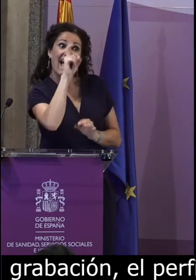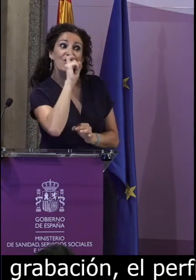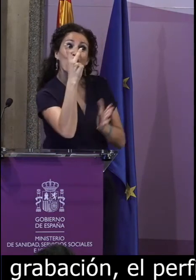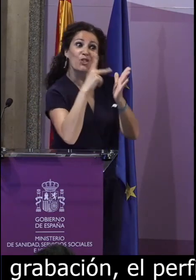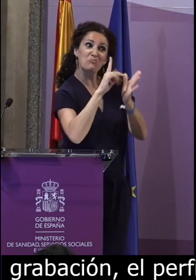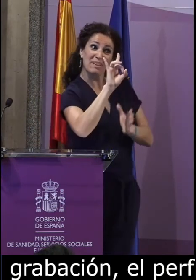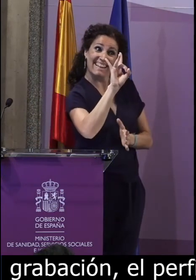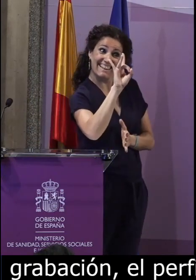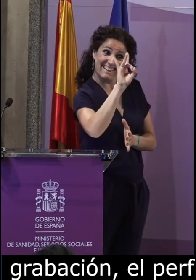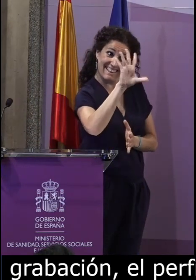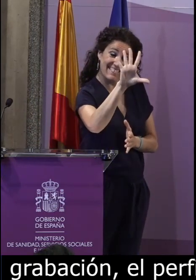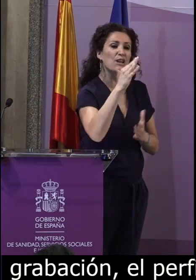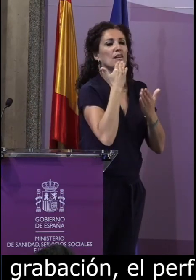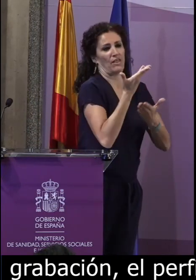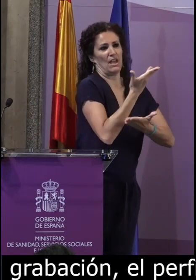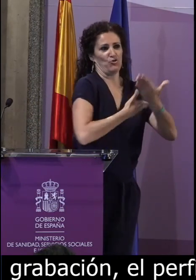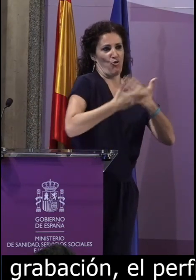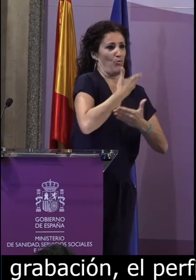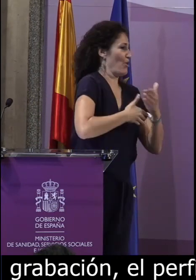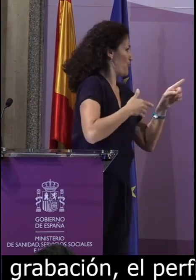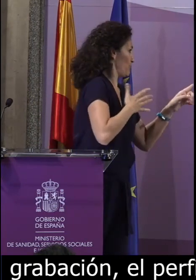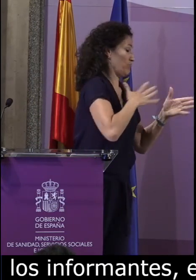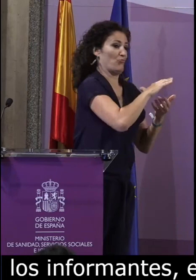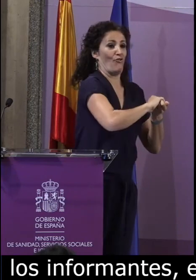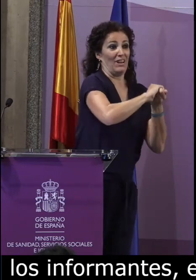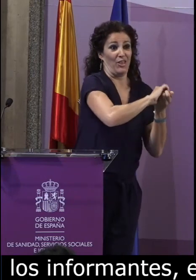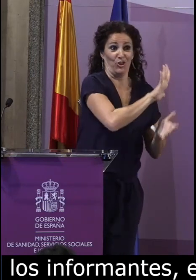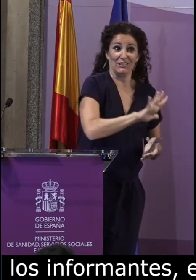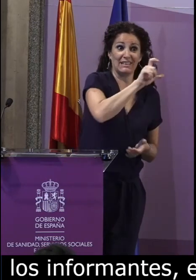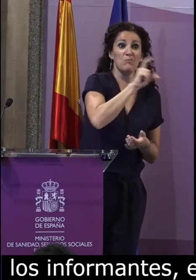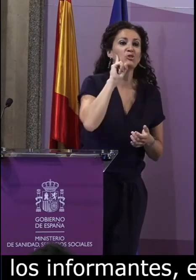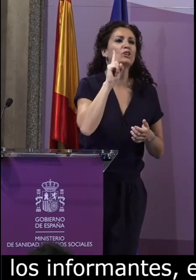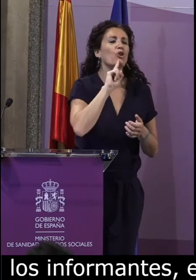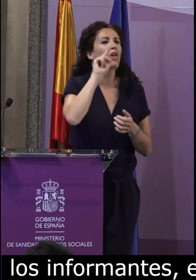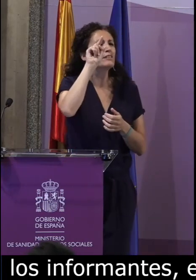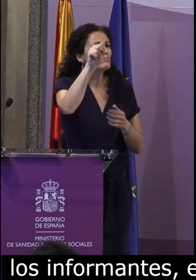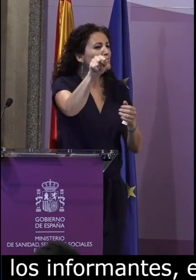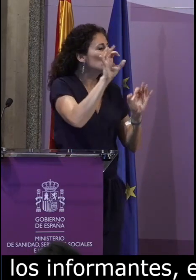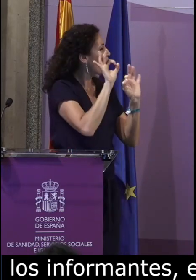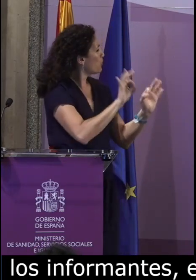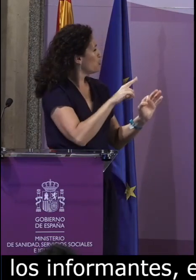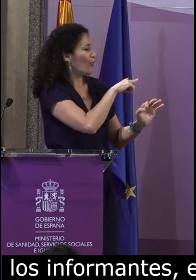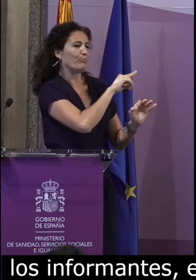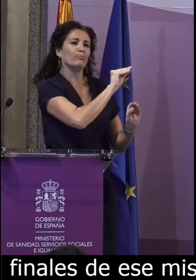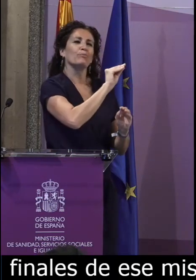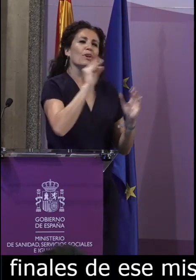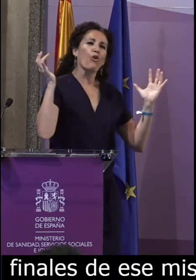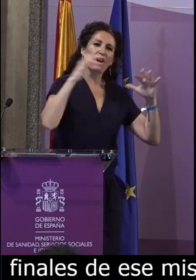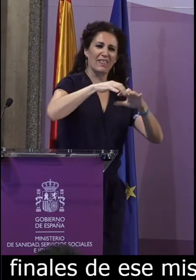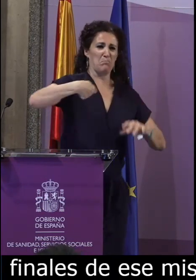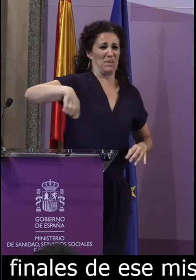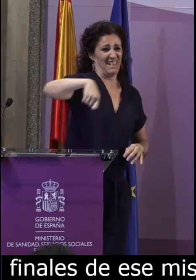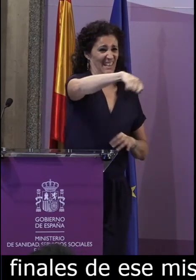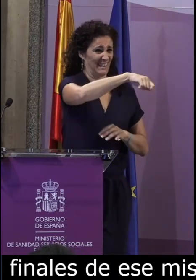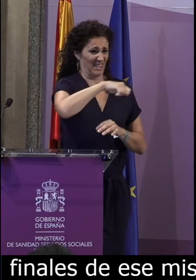para a finales de ese mismo año, a finales de 2015, gracias a la colaboración de la CNSE,